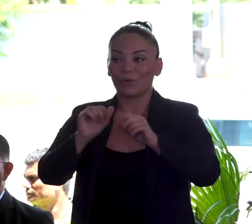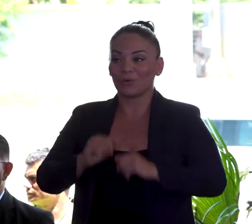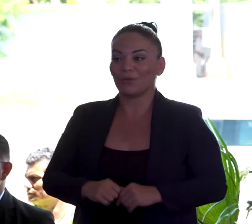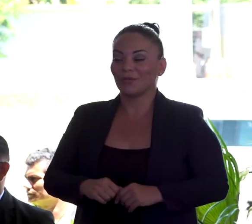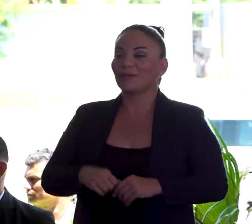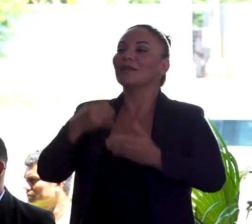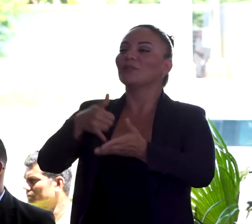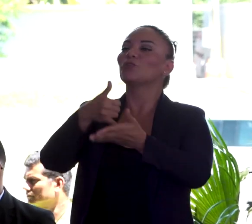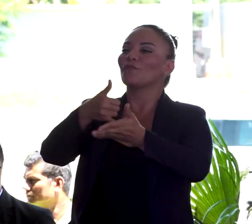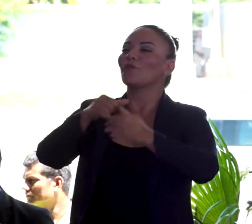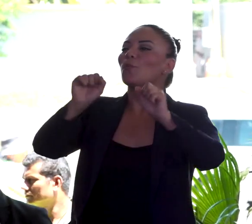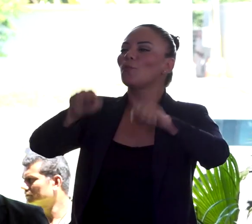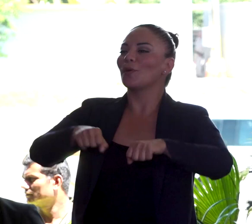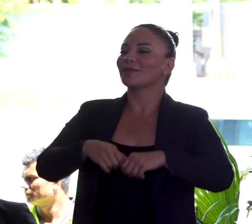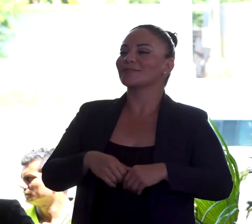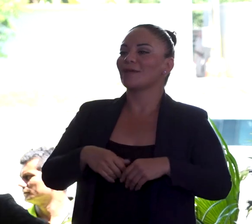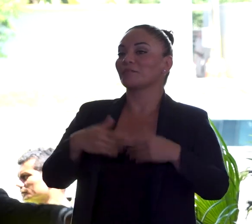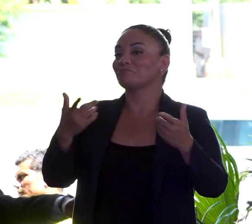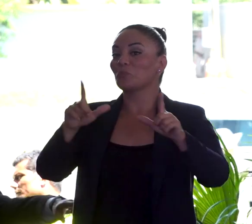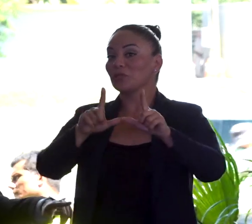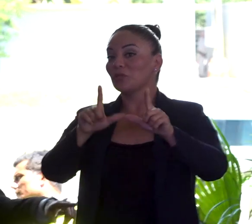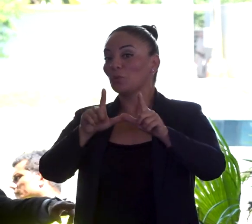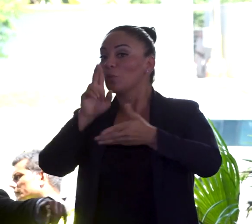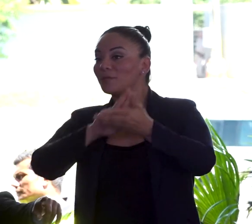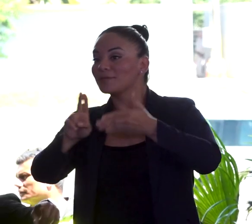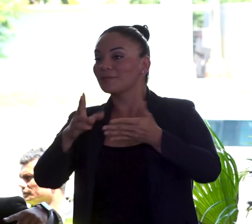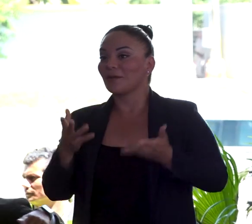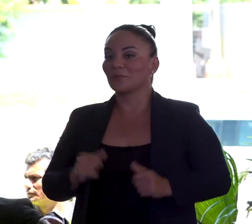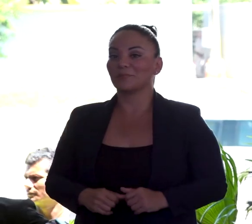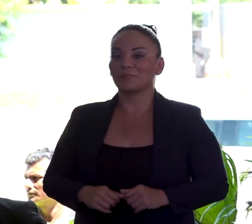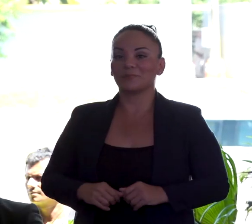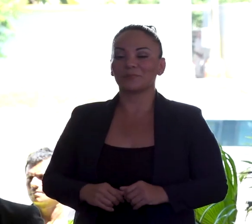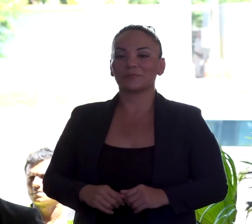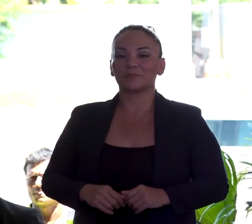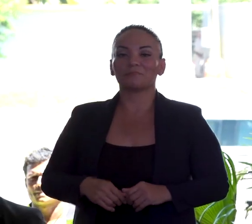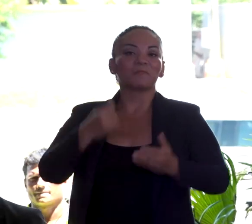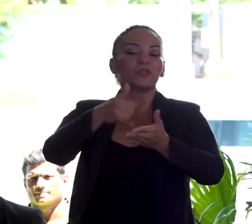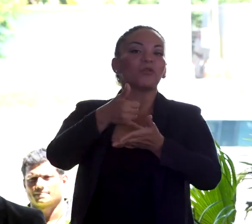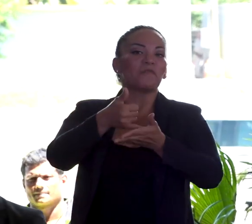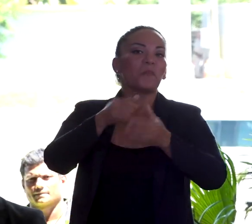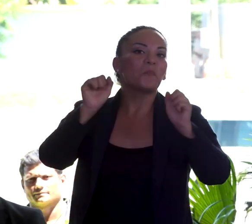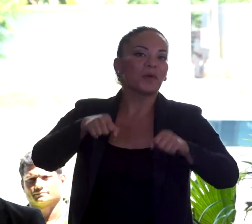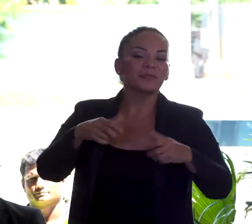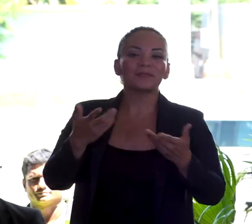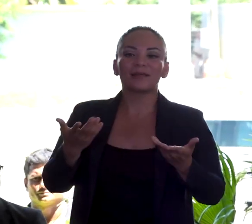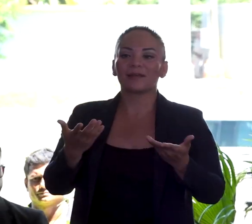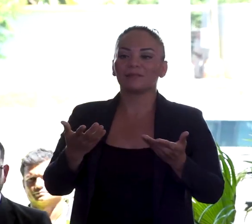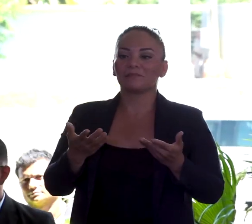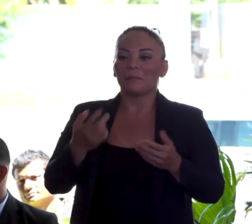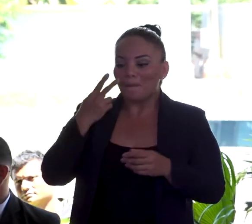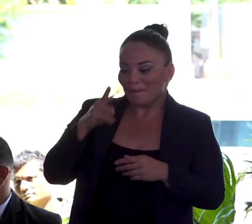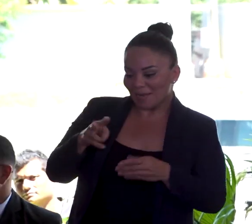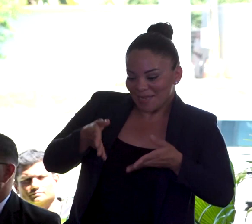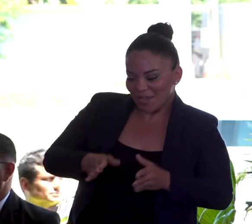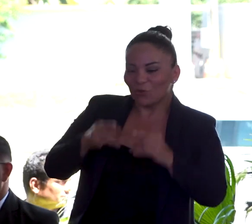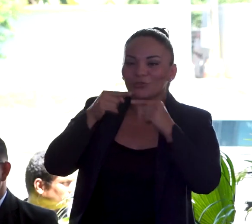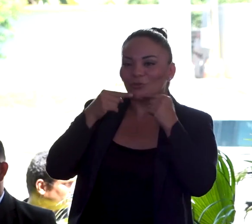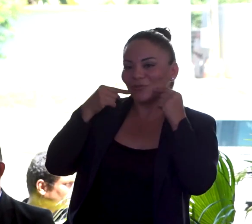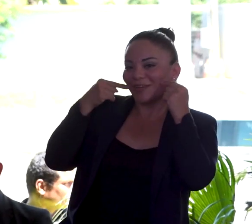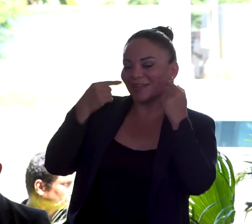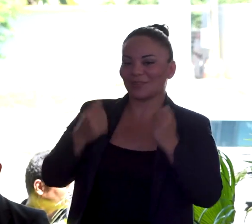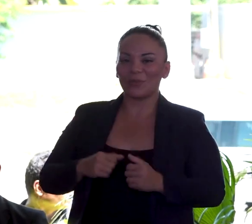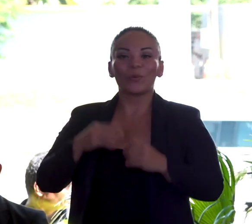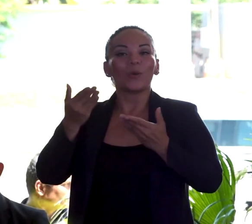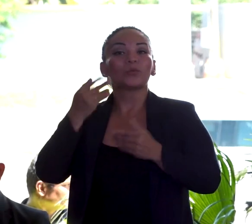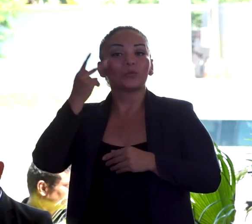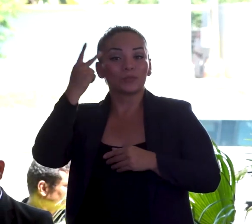El trofeo puede ser un título académico. El trofeo puede ser la sonrisa de su hijo cuando los